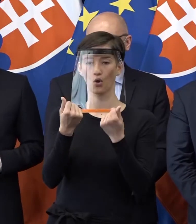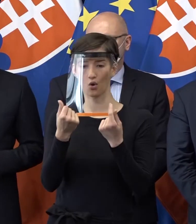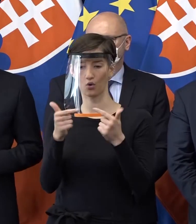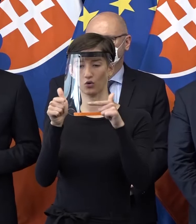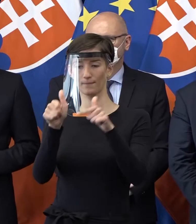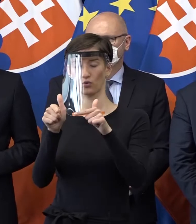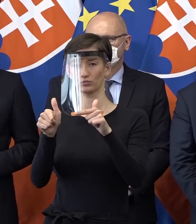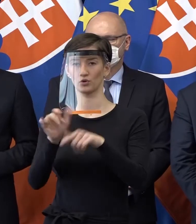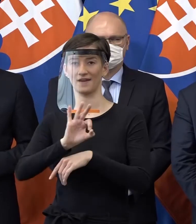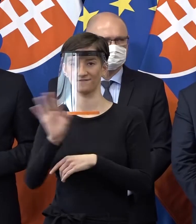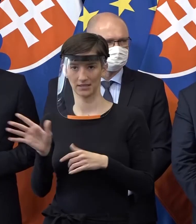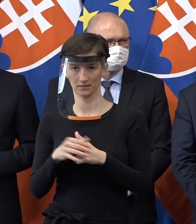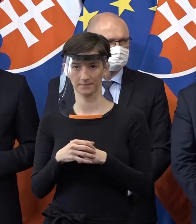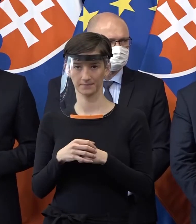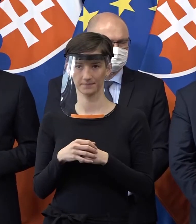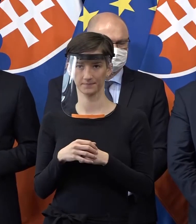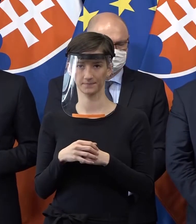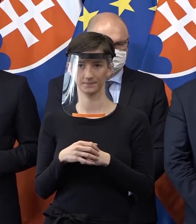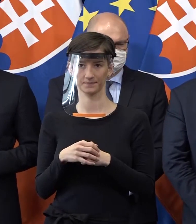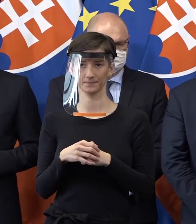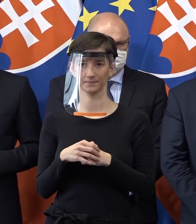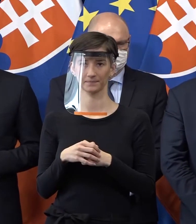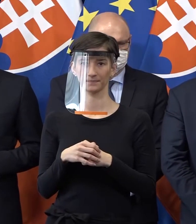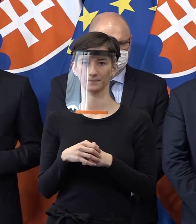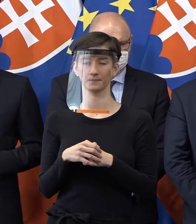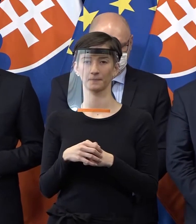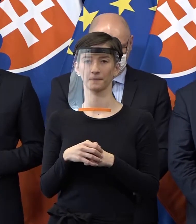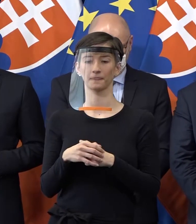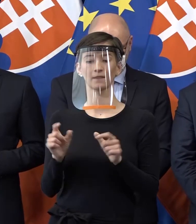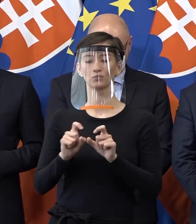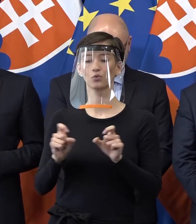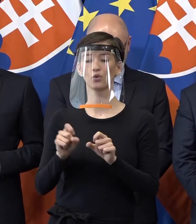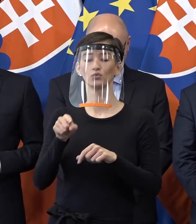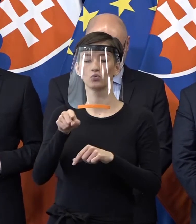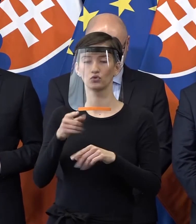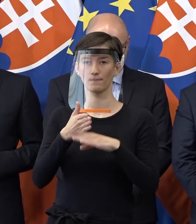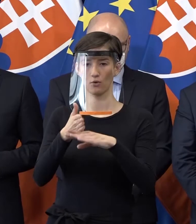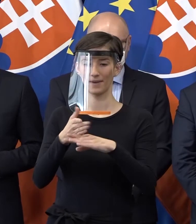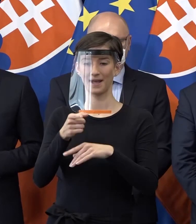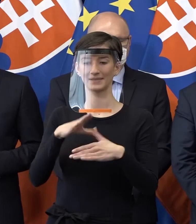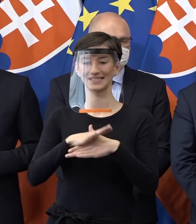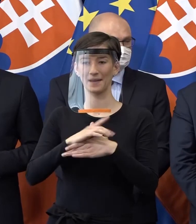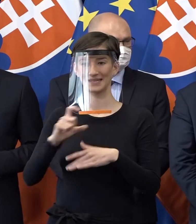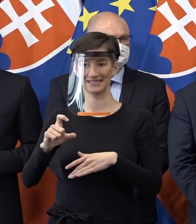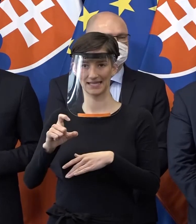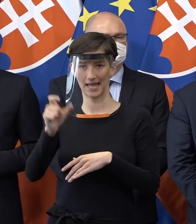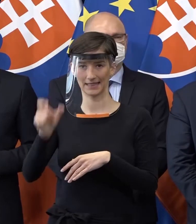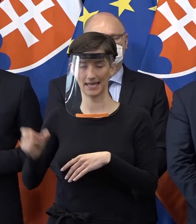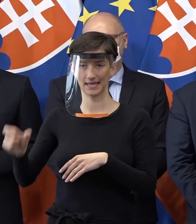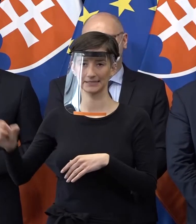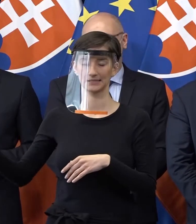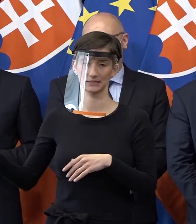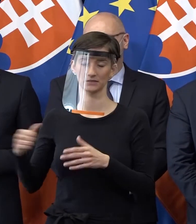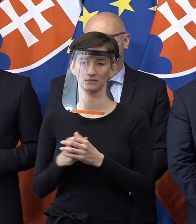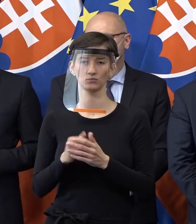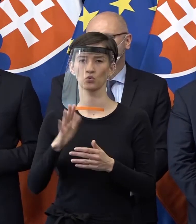zamestnancom veľkých zamestnávateľov. Lebo toto je podaná ruka zamestnancom týchto firiem. To nie je to, že títo páni